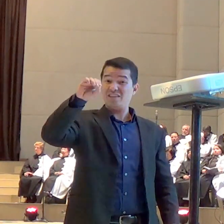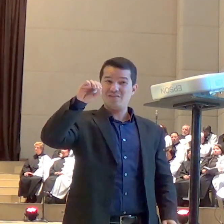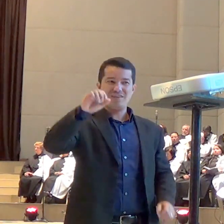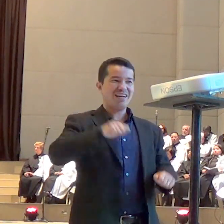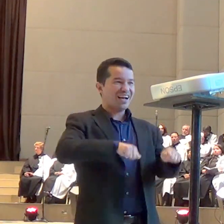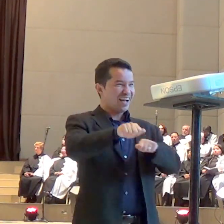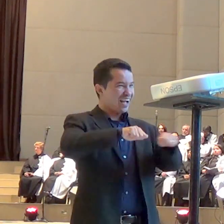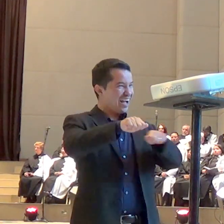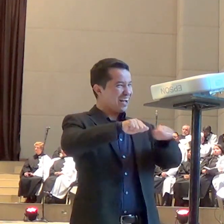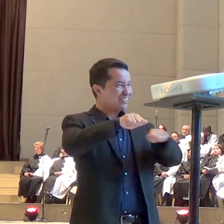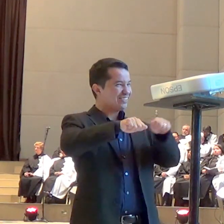em visão